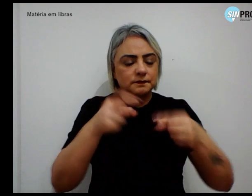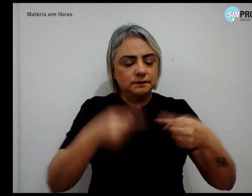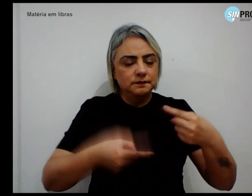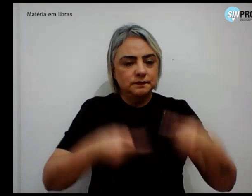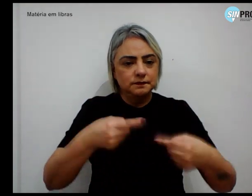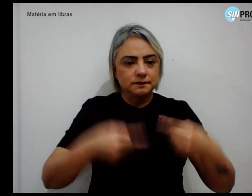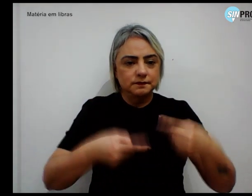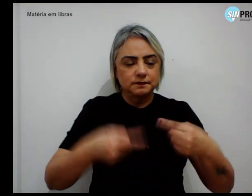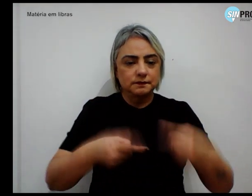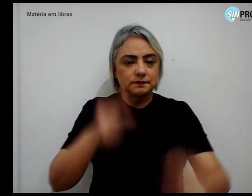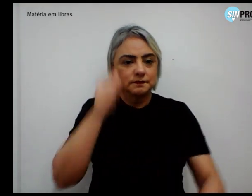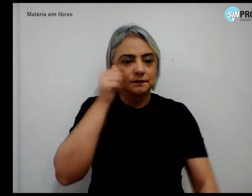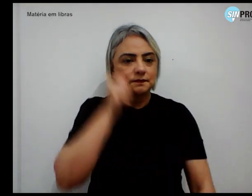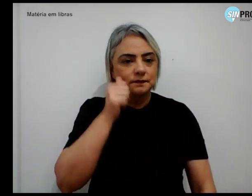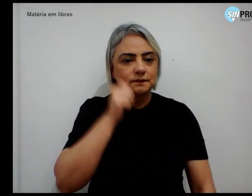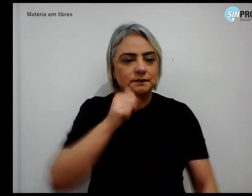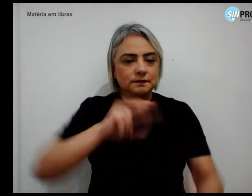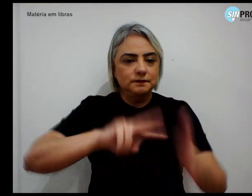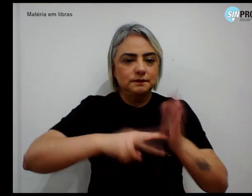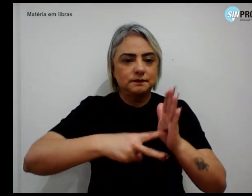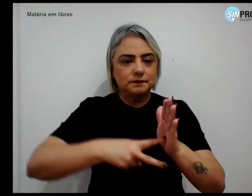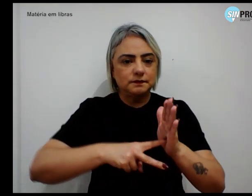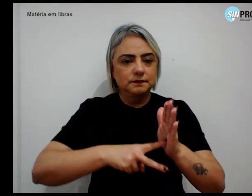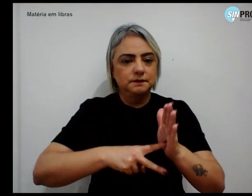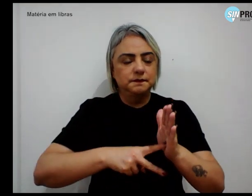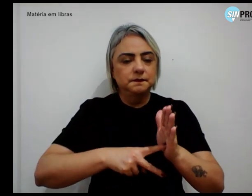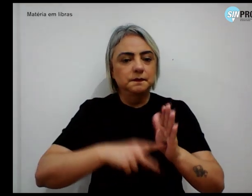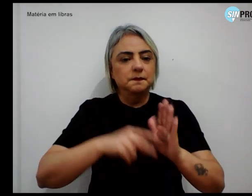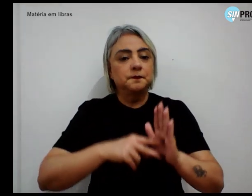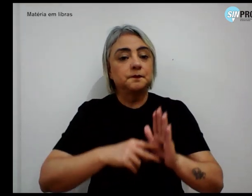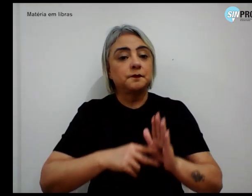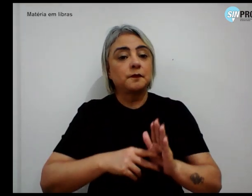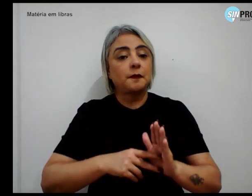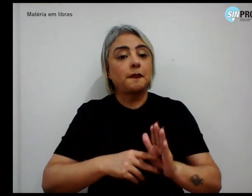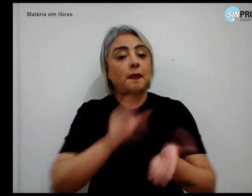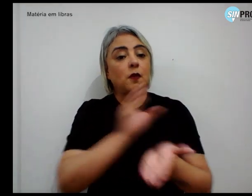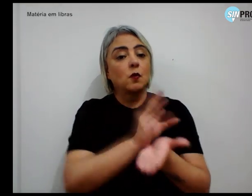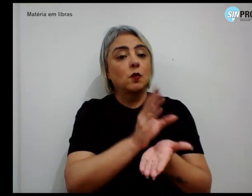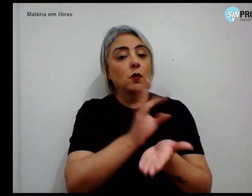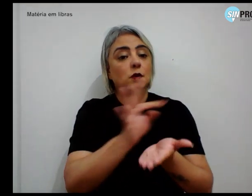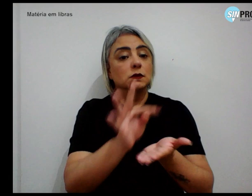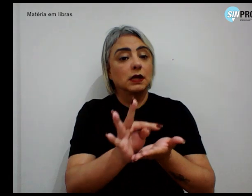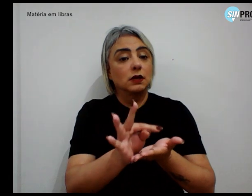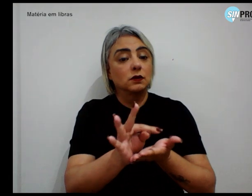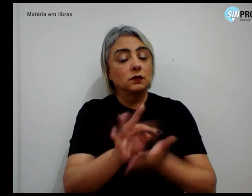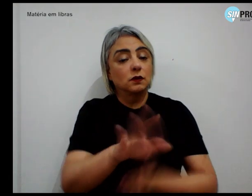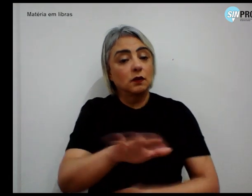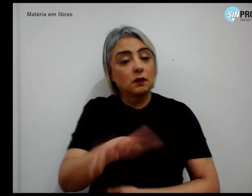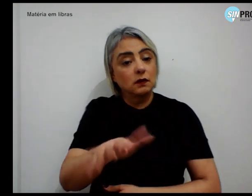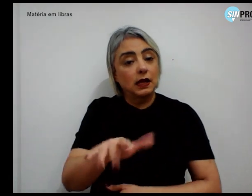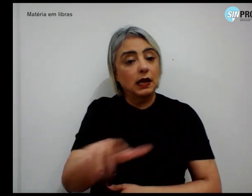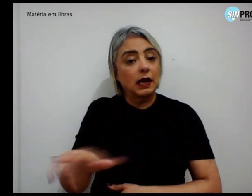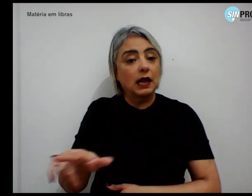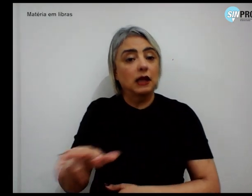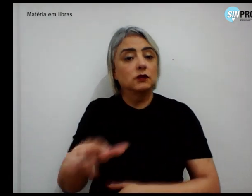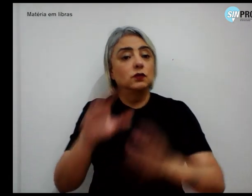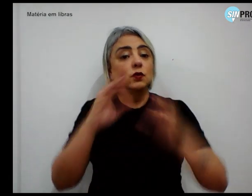para as Mulheres do Simpro e o Conselho Tutelar do Gama, que luta contra o abuso e a